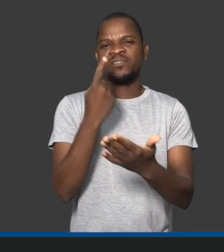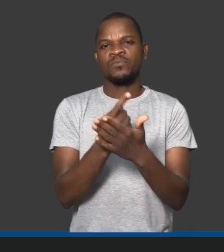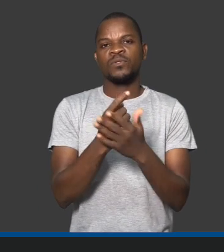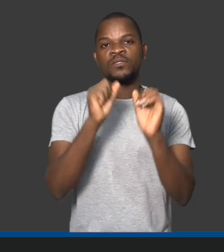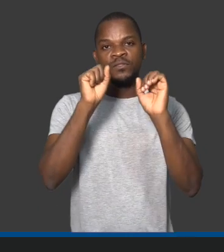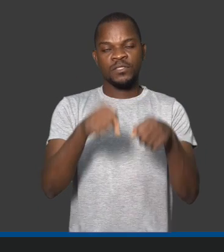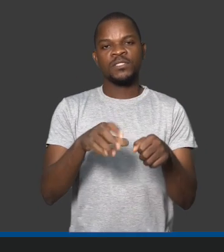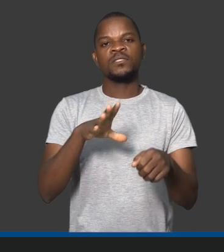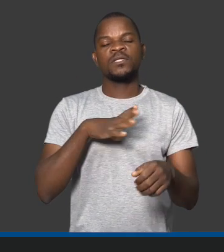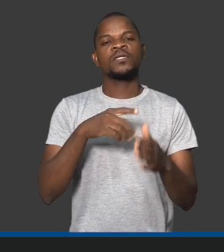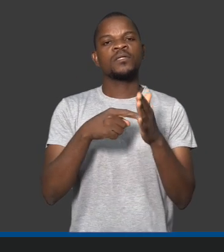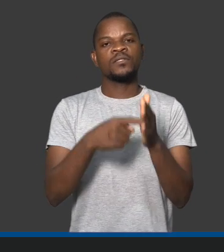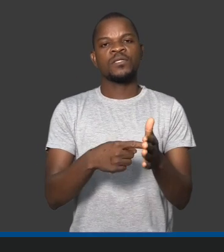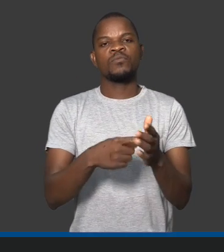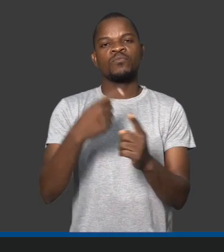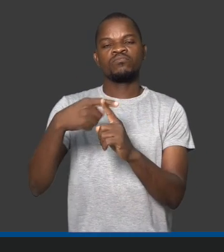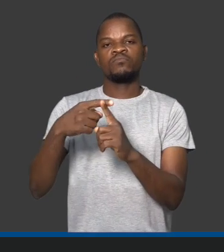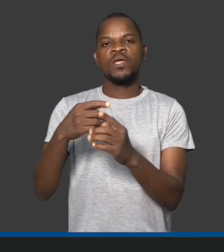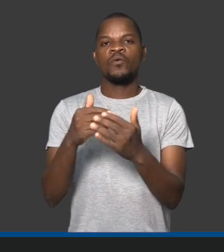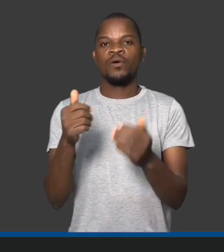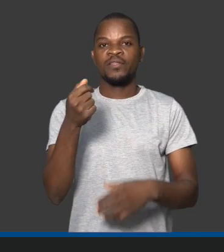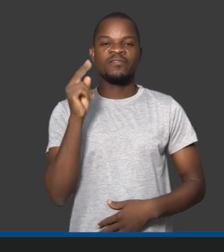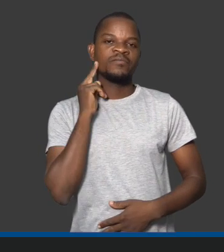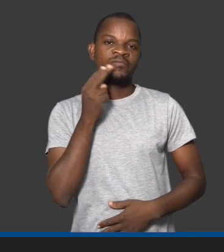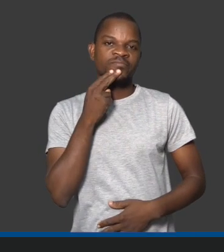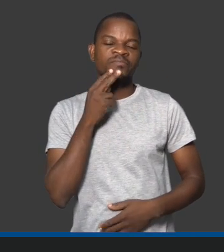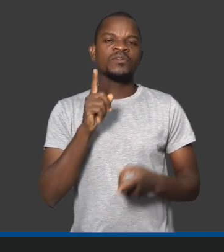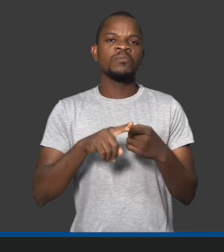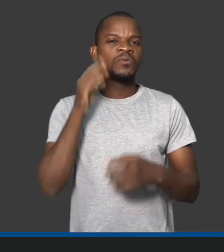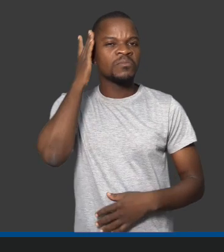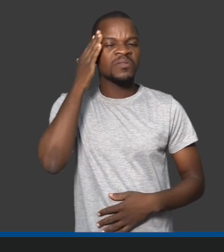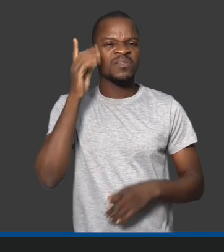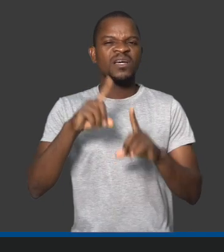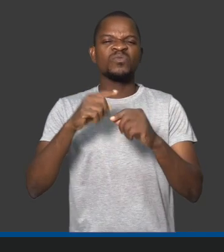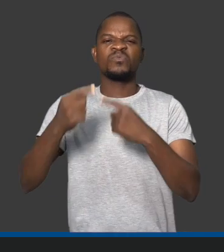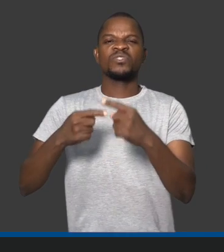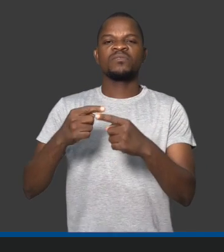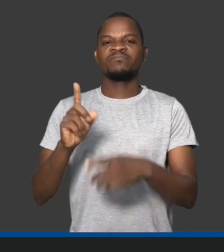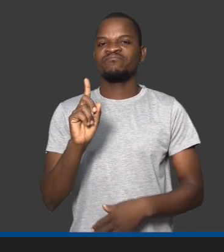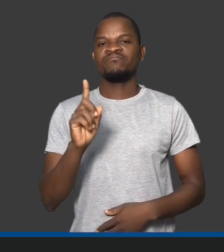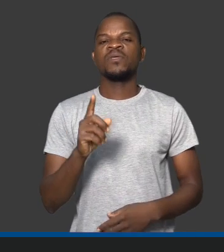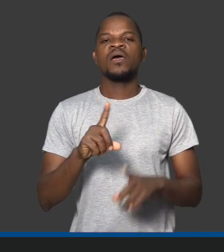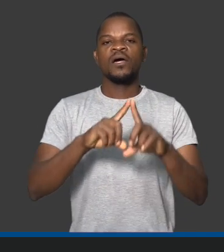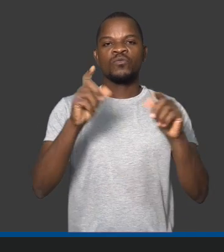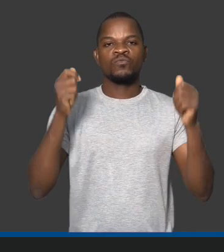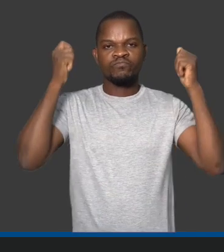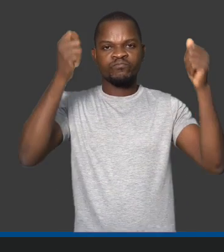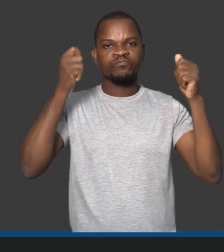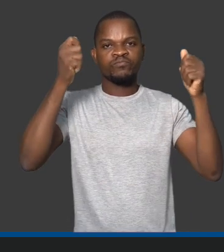acho que há tantos problemas de misturado. Então, assim como o TV Sordo, e ter esses bons